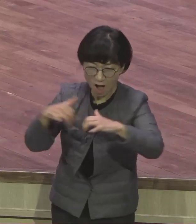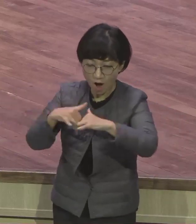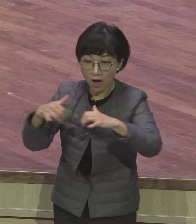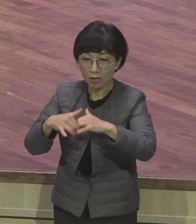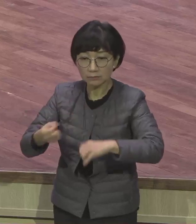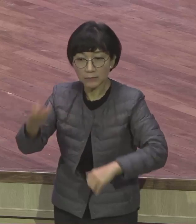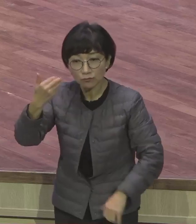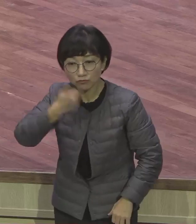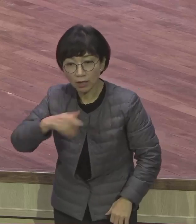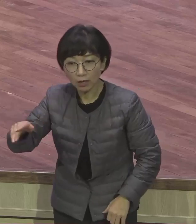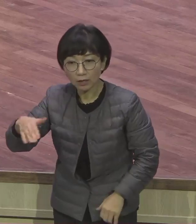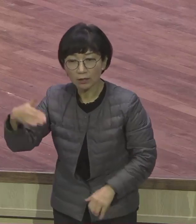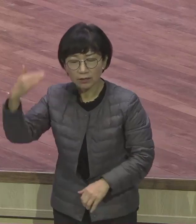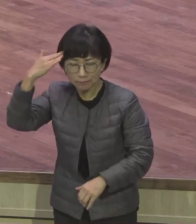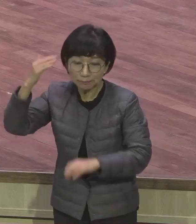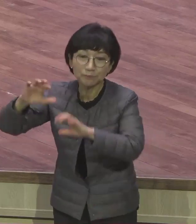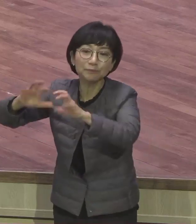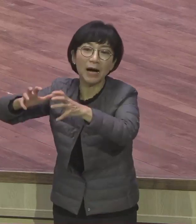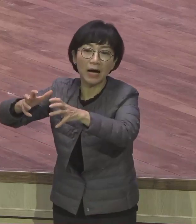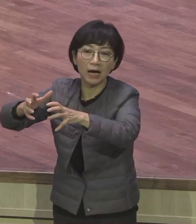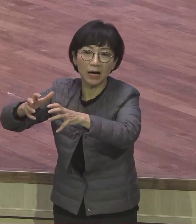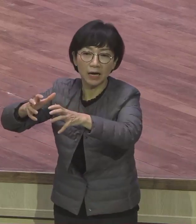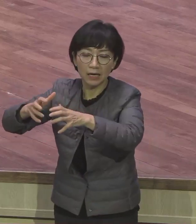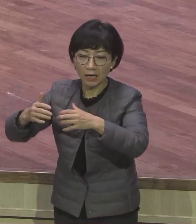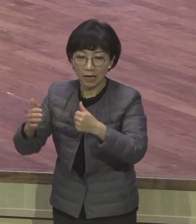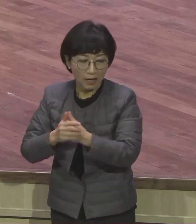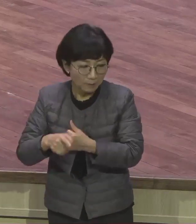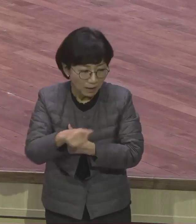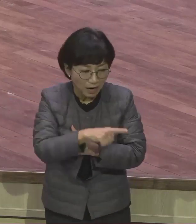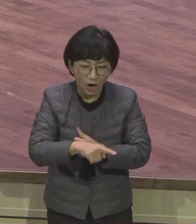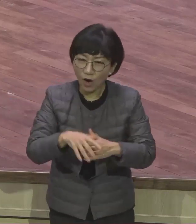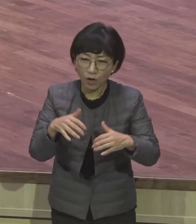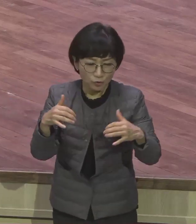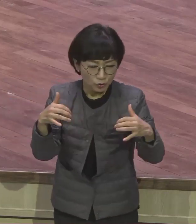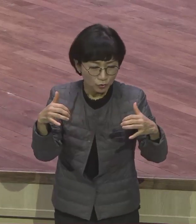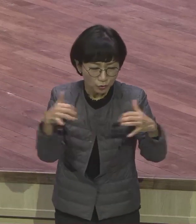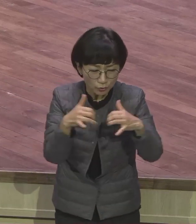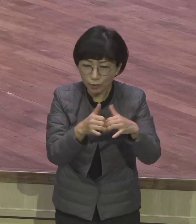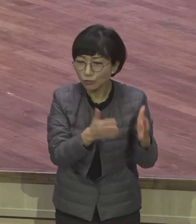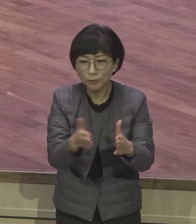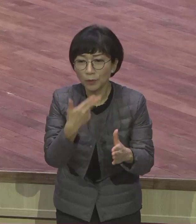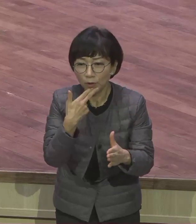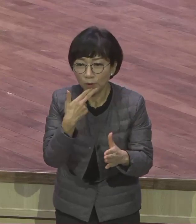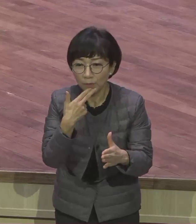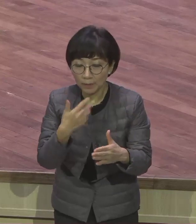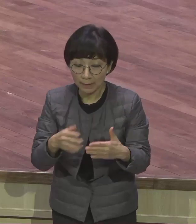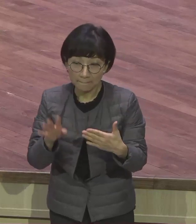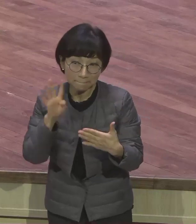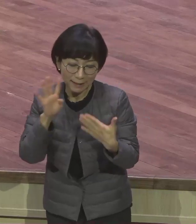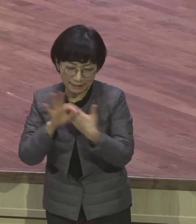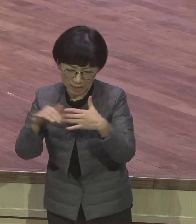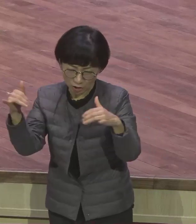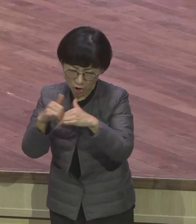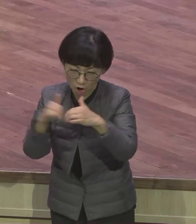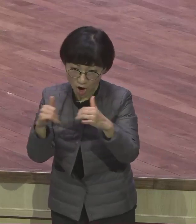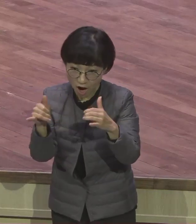그러니까 전쟁을 할 준비가 안되어 있어요 할 수도 없는 거예요 그럼 다 도망갈 거란 말이야 블레셋이 다